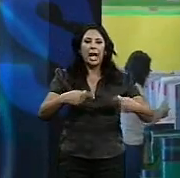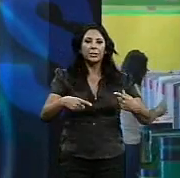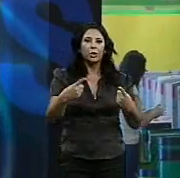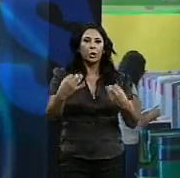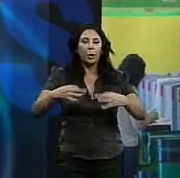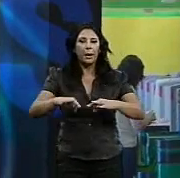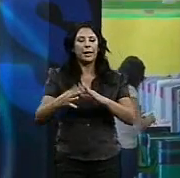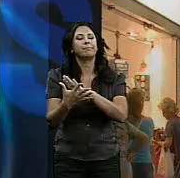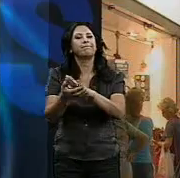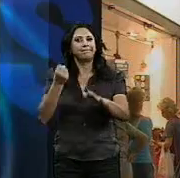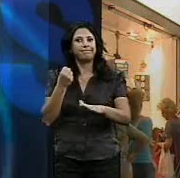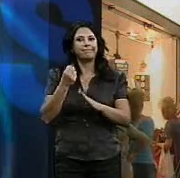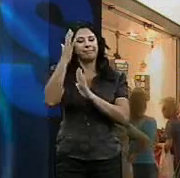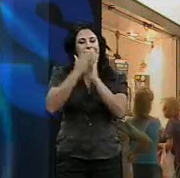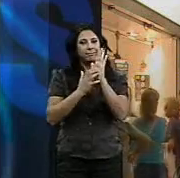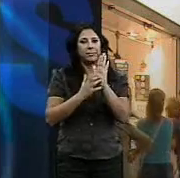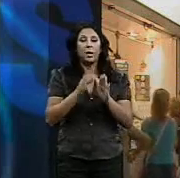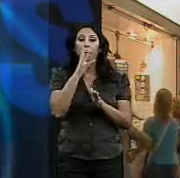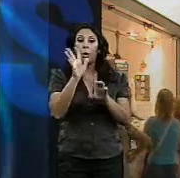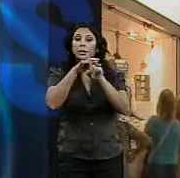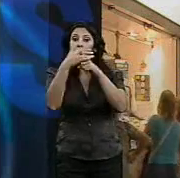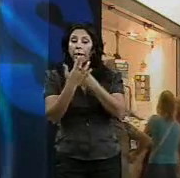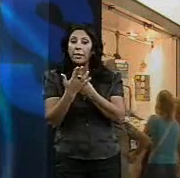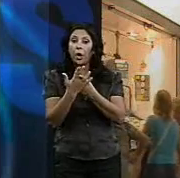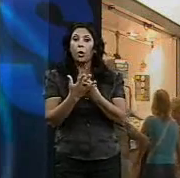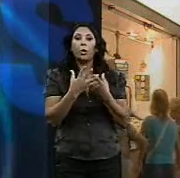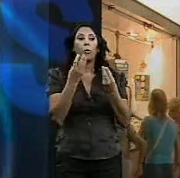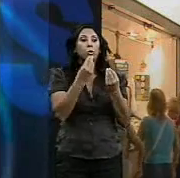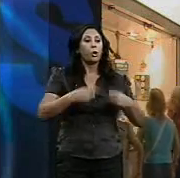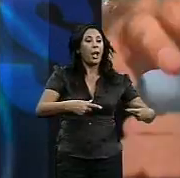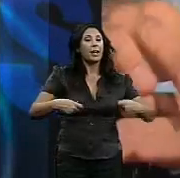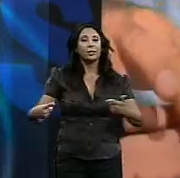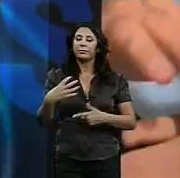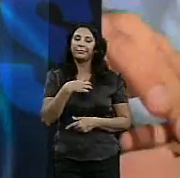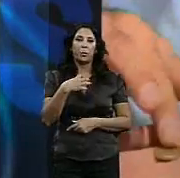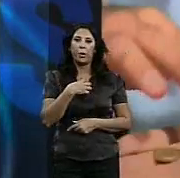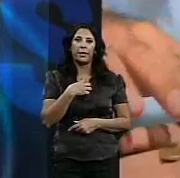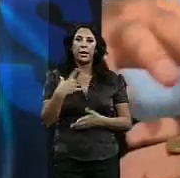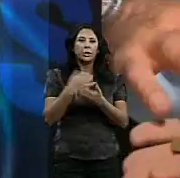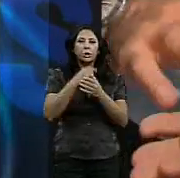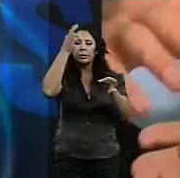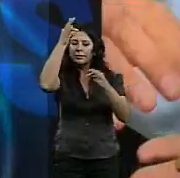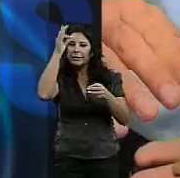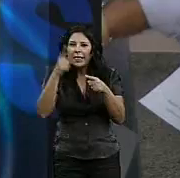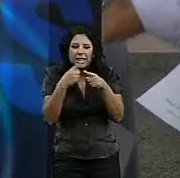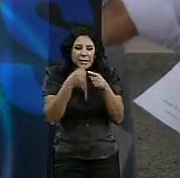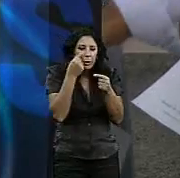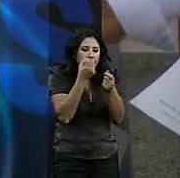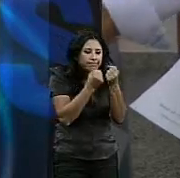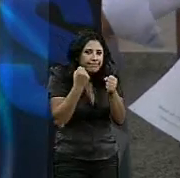Y es que el panorama no invita precisamente a demasiados dispendios. Miramos hasta el último céntimo, dedicamos más tiempo a revisar